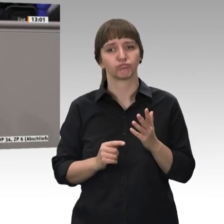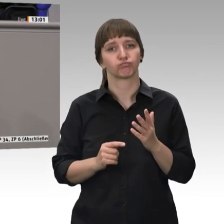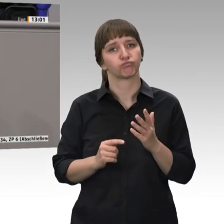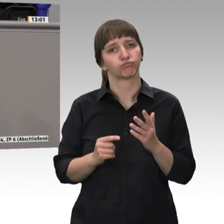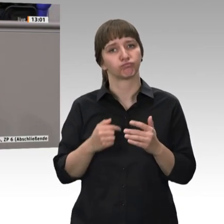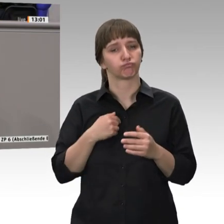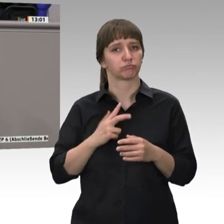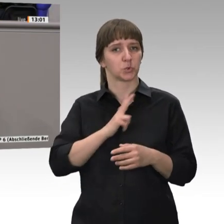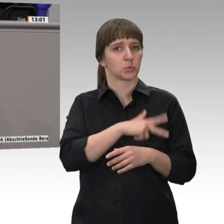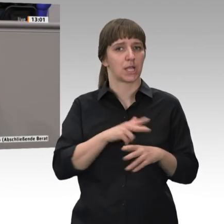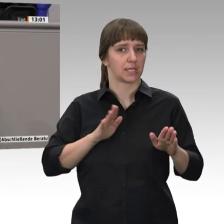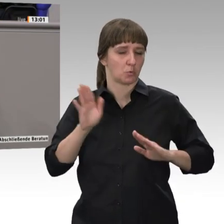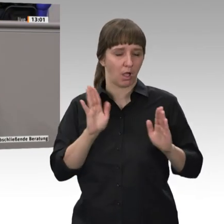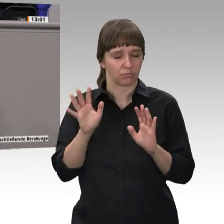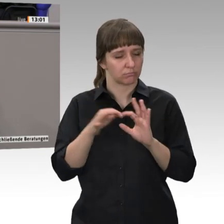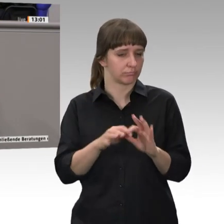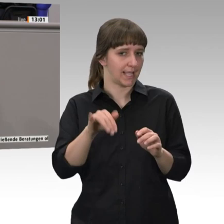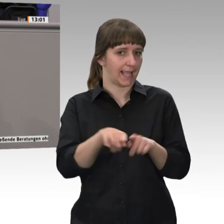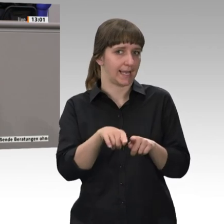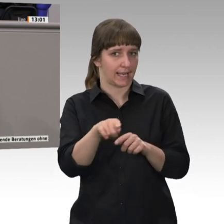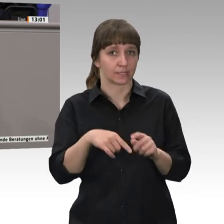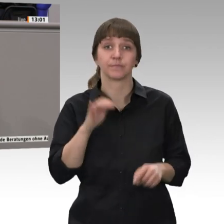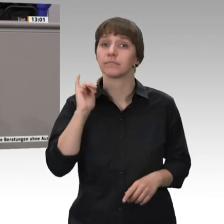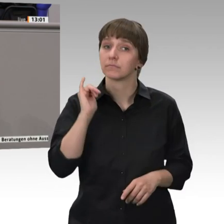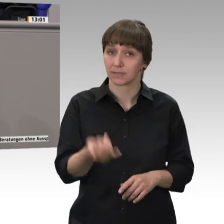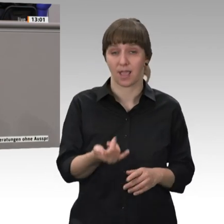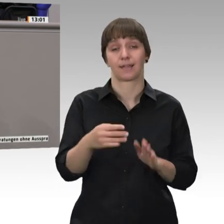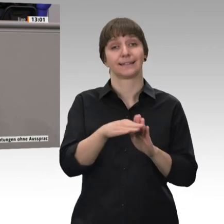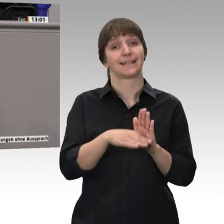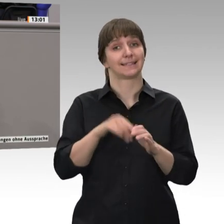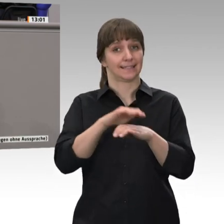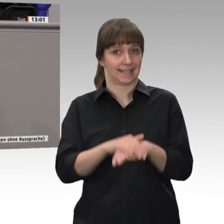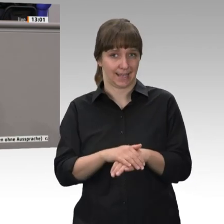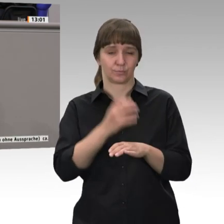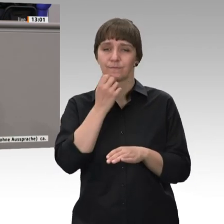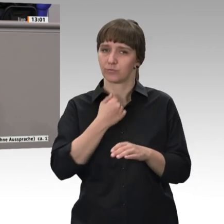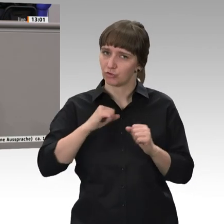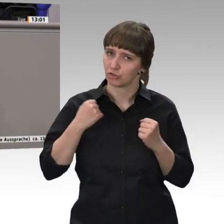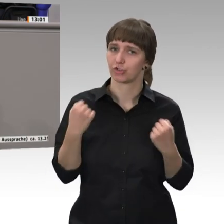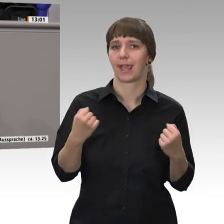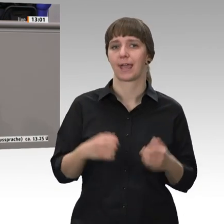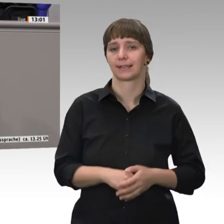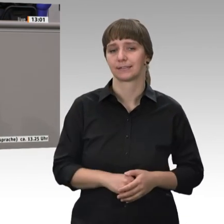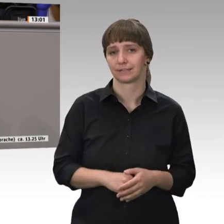Sozialdemokraten. Ja, wir wollen die gesetzliche Rente stärken, denn für die allermeisten Menschen ist sie der Kern der